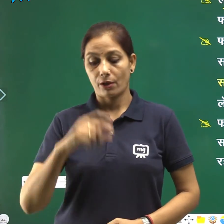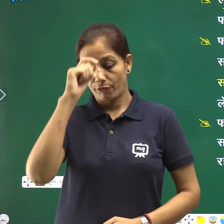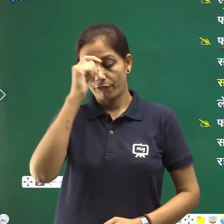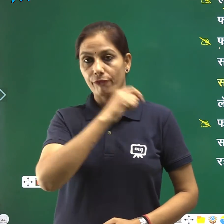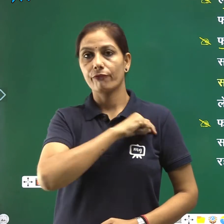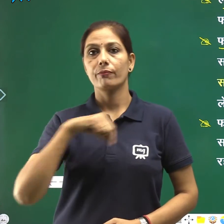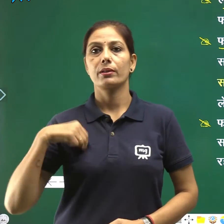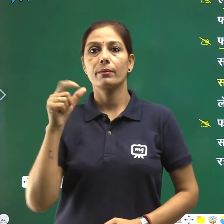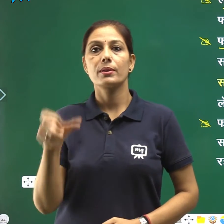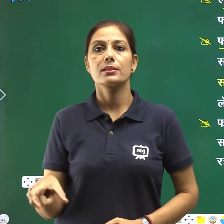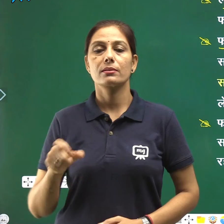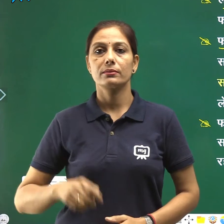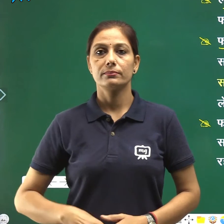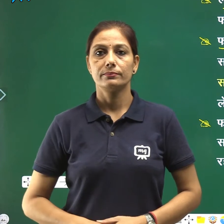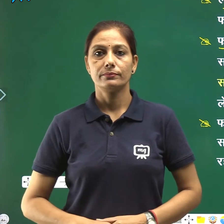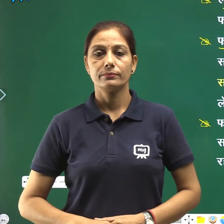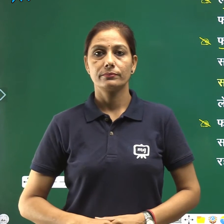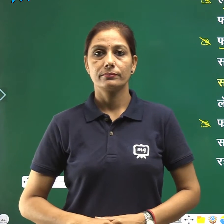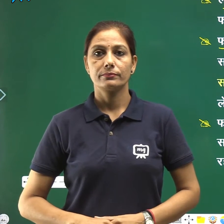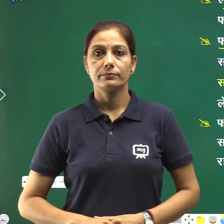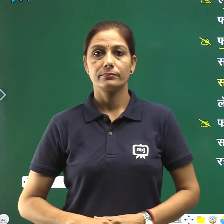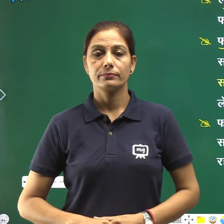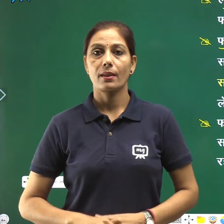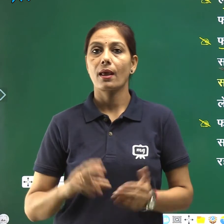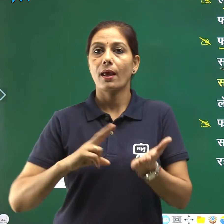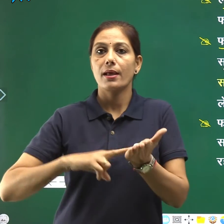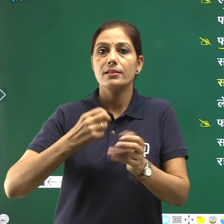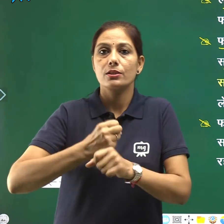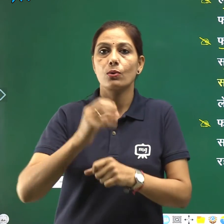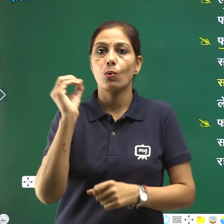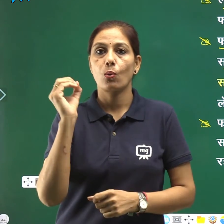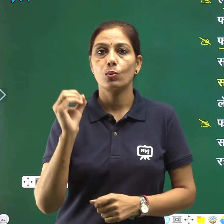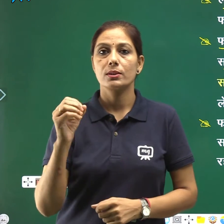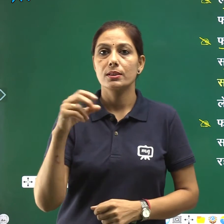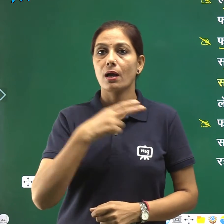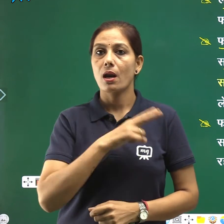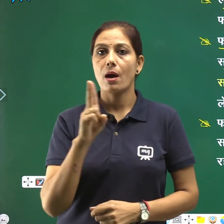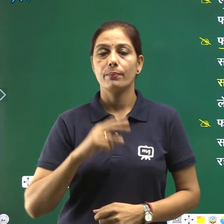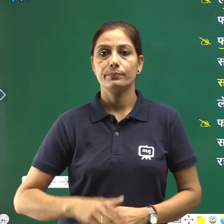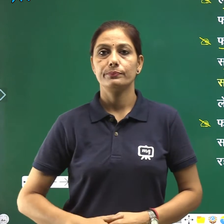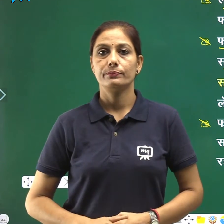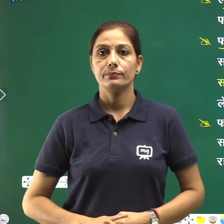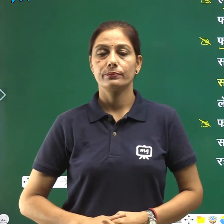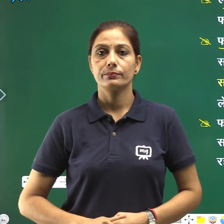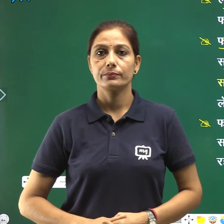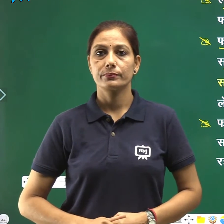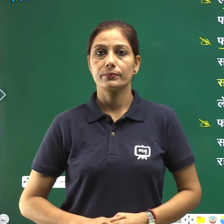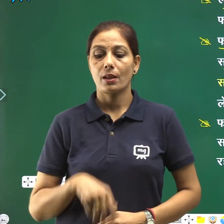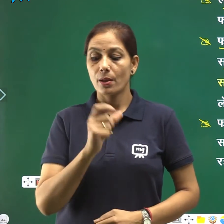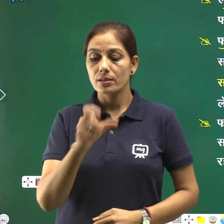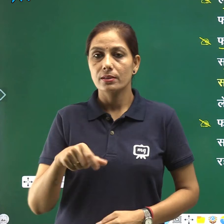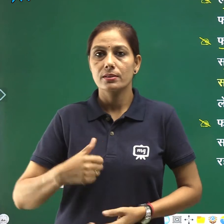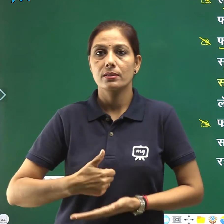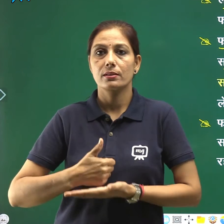फादर परिमल नामक संस्था के सदश्य थे